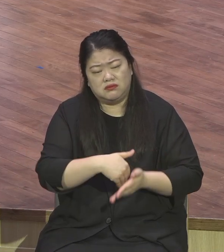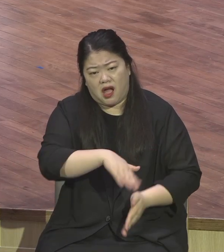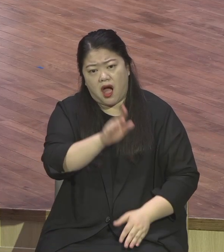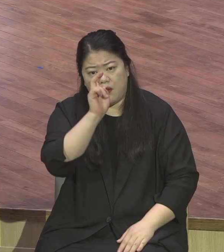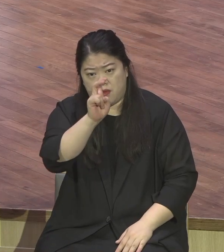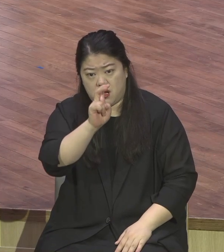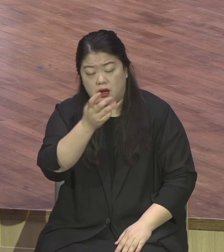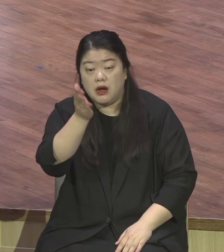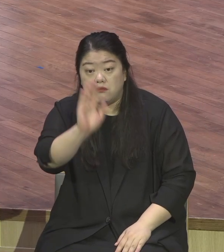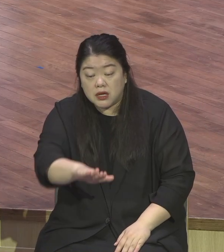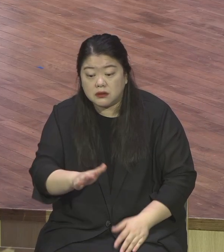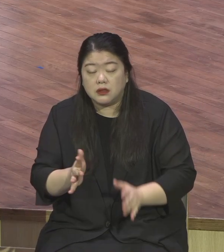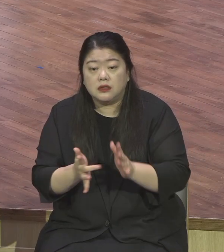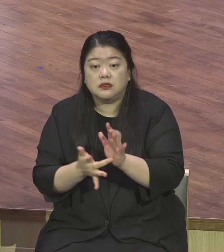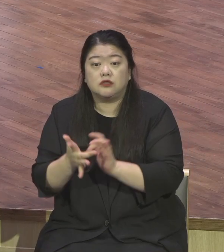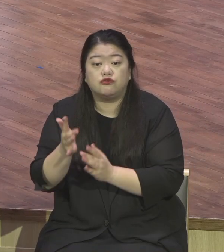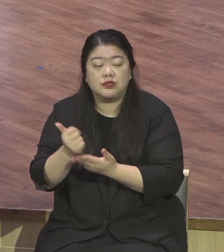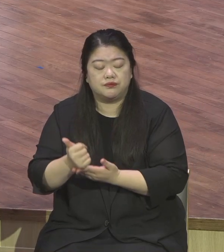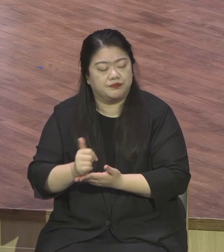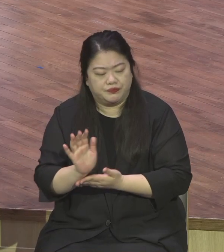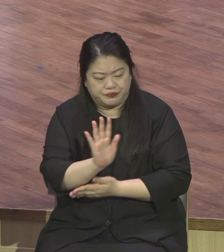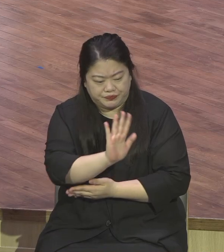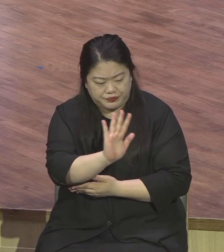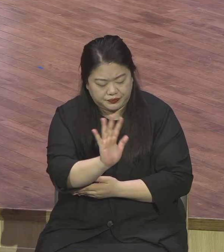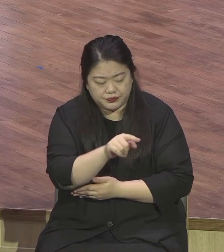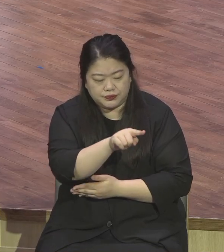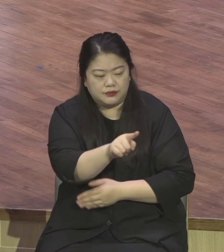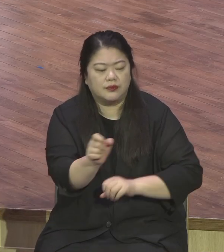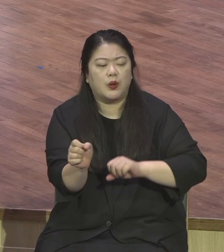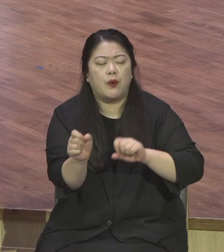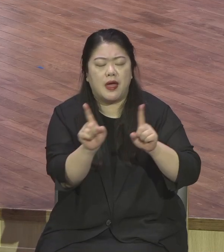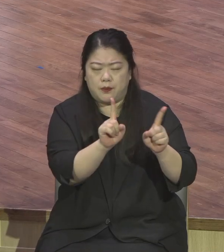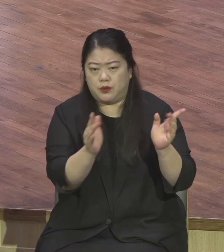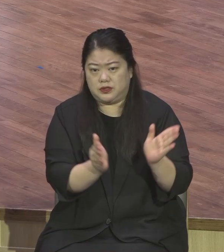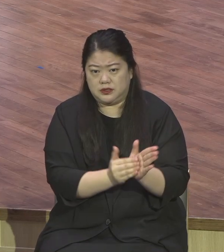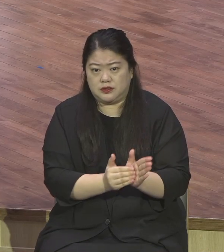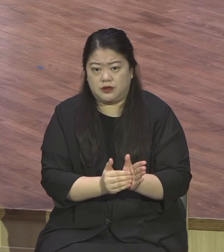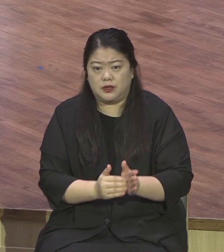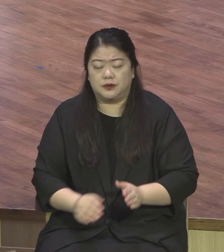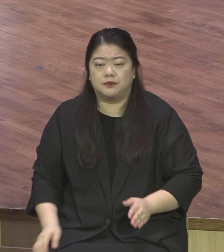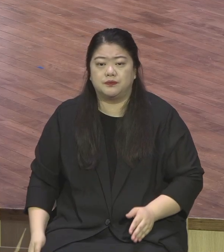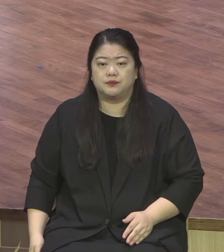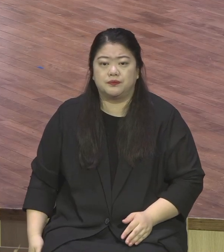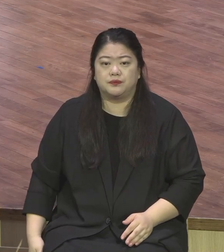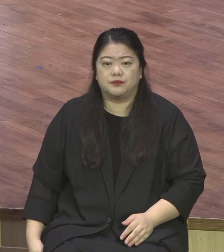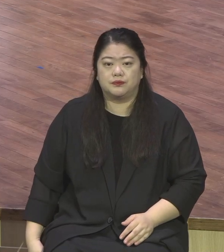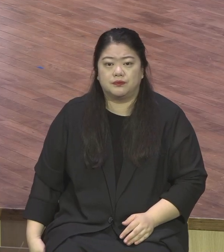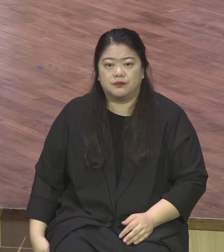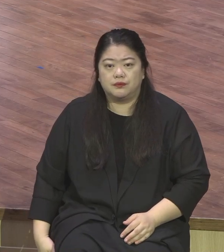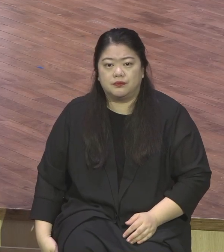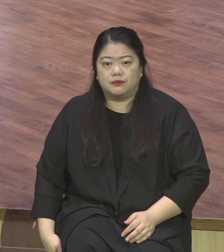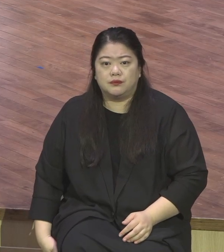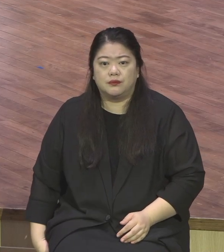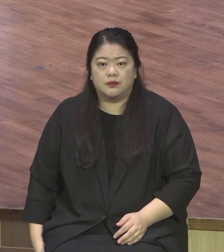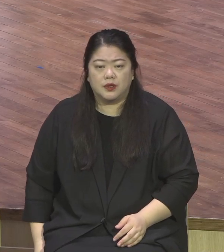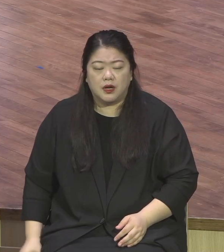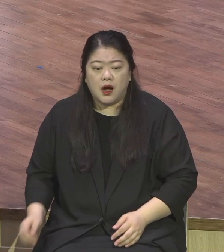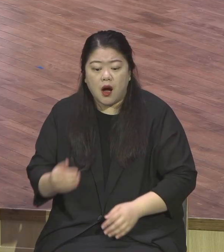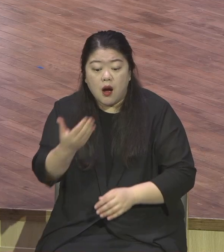끝났겠지요 사도행지에 나오는 제자들의 능력 있는 모습 생명 걸고 복음을 증가하는 모습을 부활하신 주님이